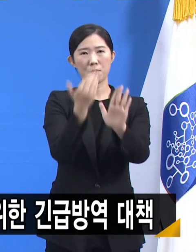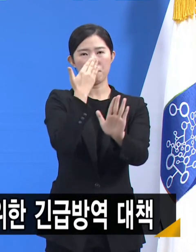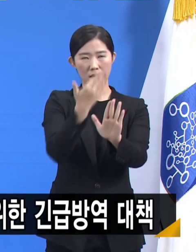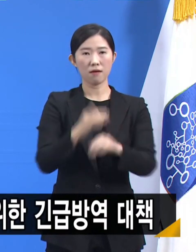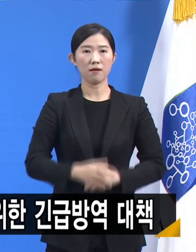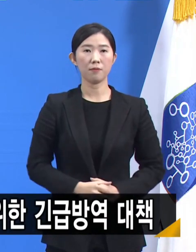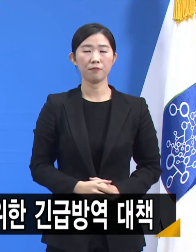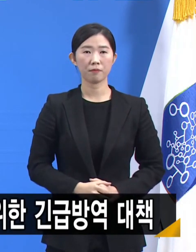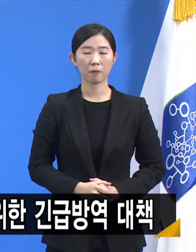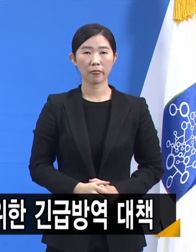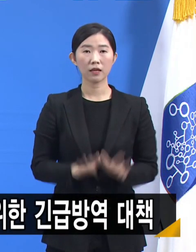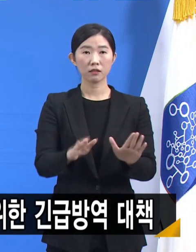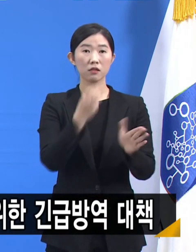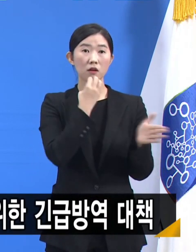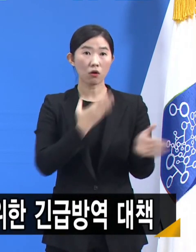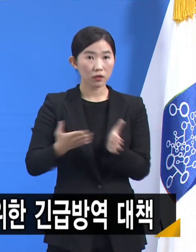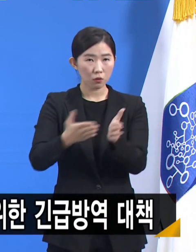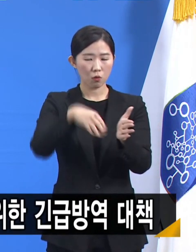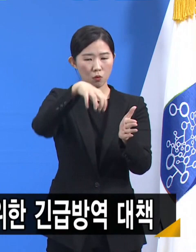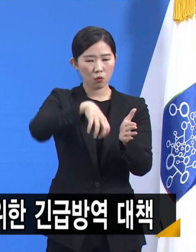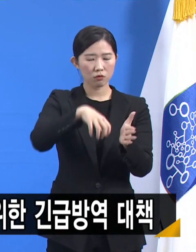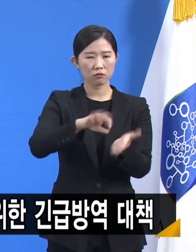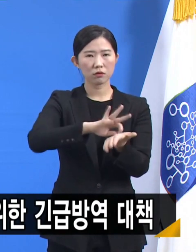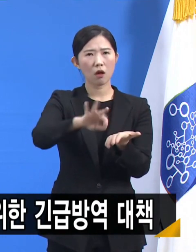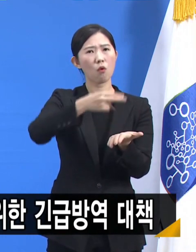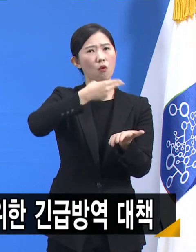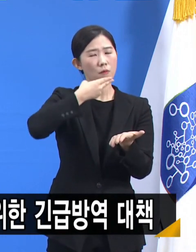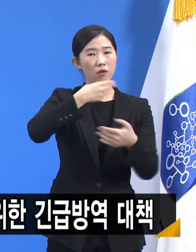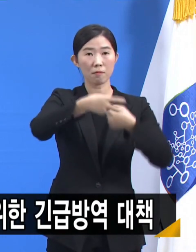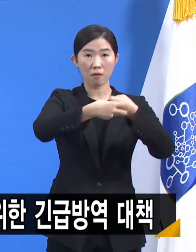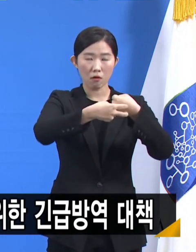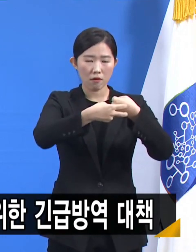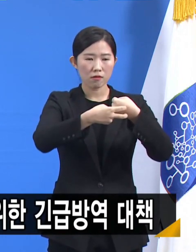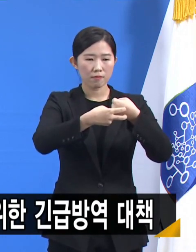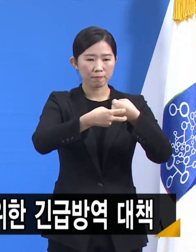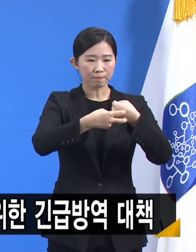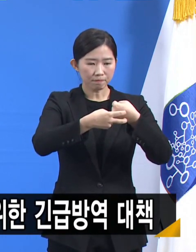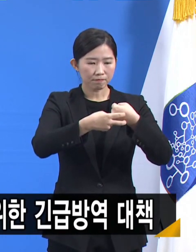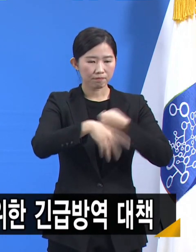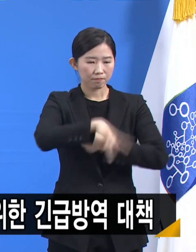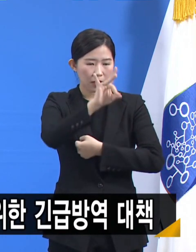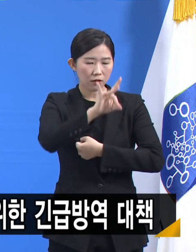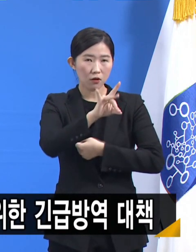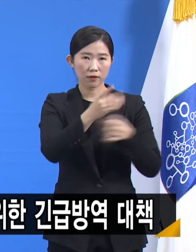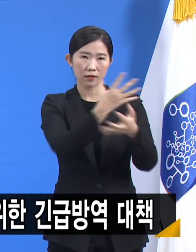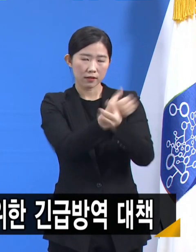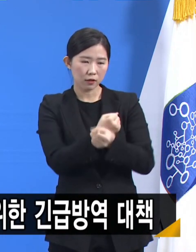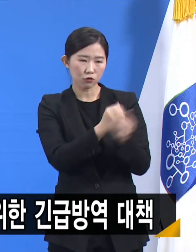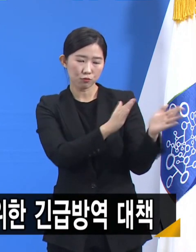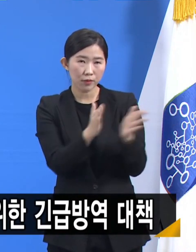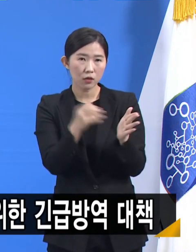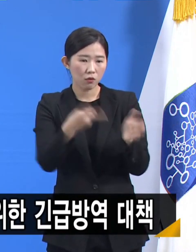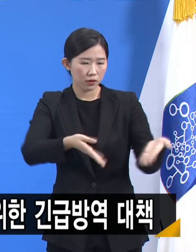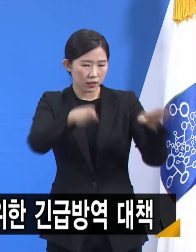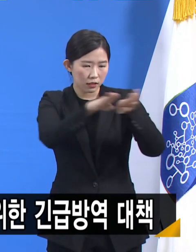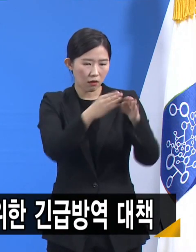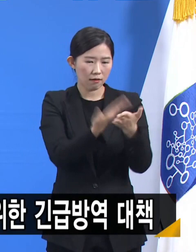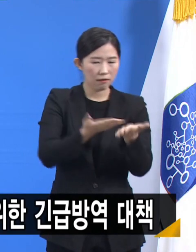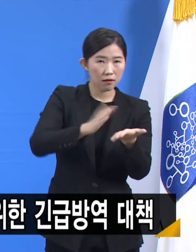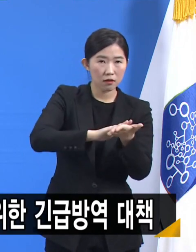경기도에서는 현재 사용하지 않는 병원을 우선적으로 확보하고 시설 개선 등을 거쳐서